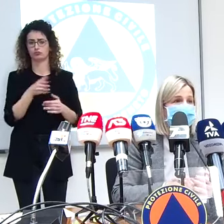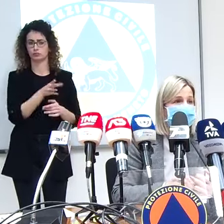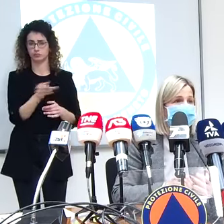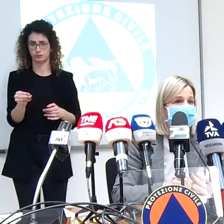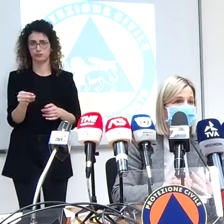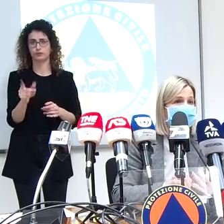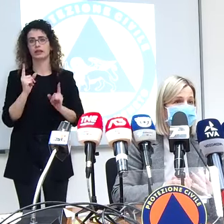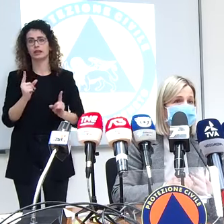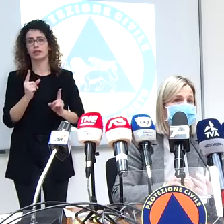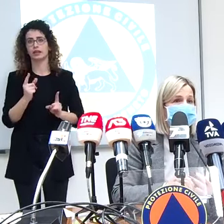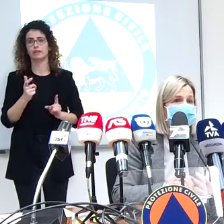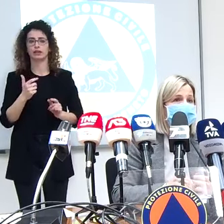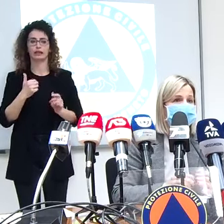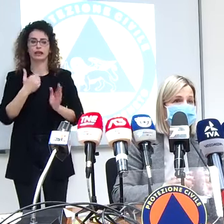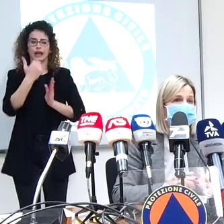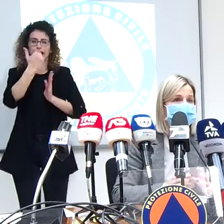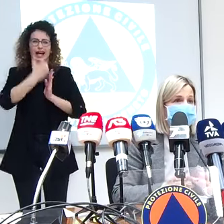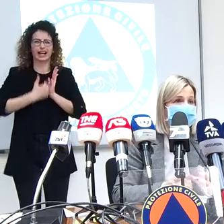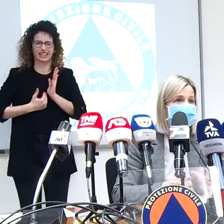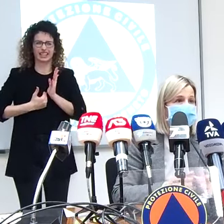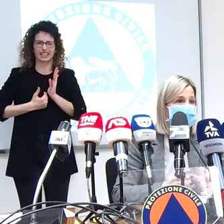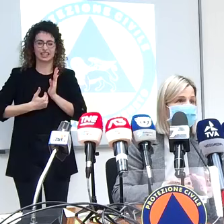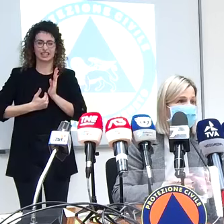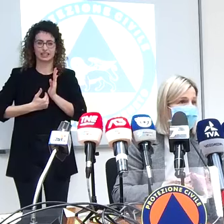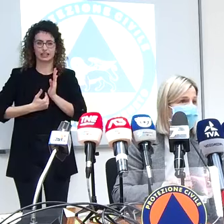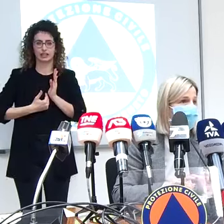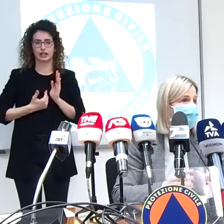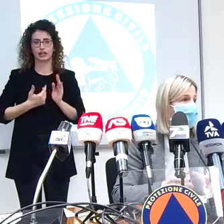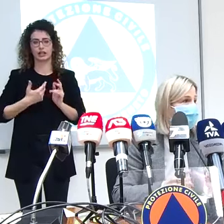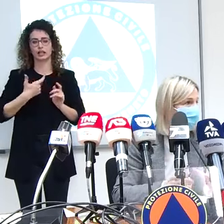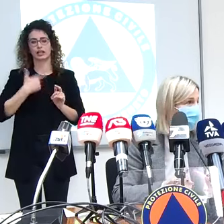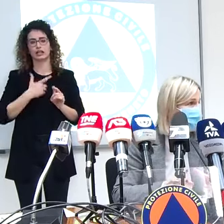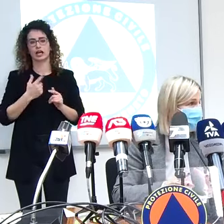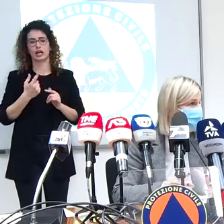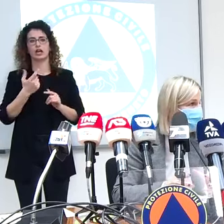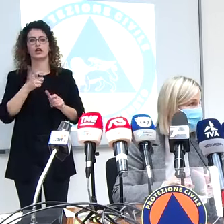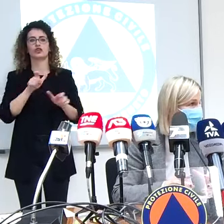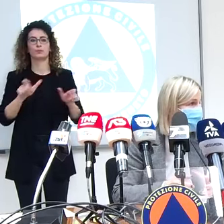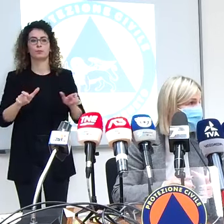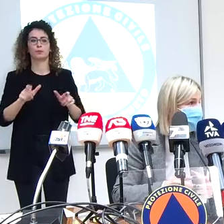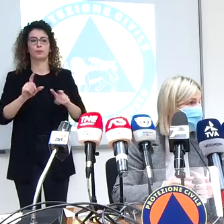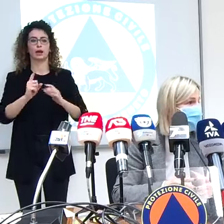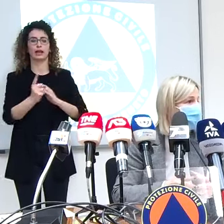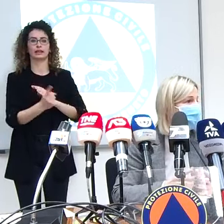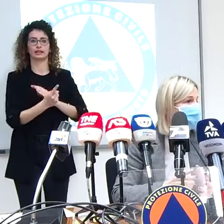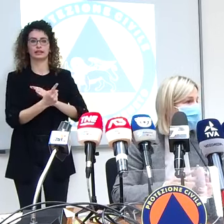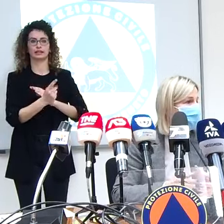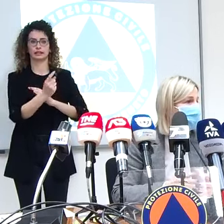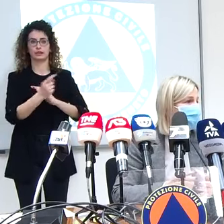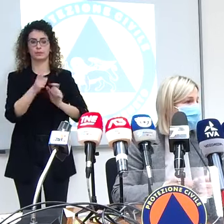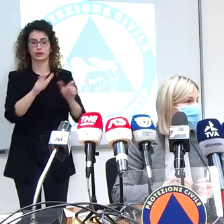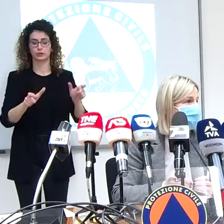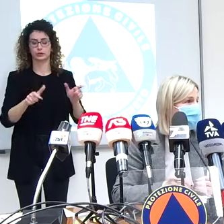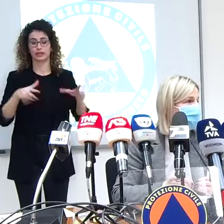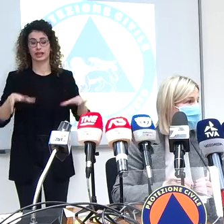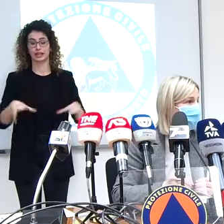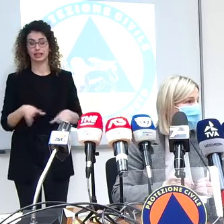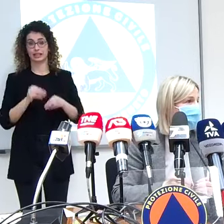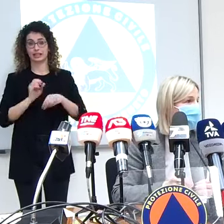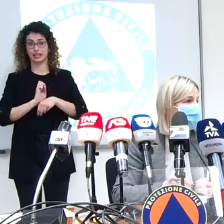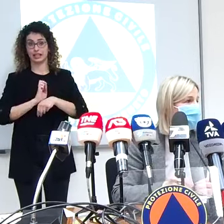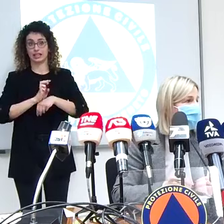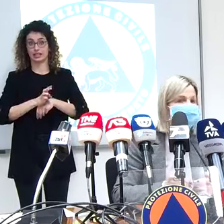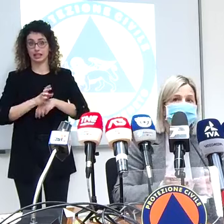determinate caratteristiche sappiamo che sono pazienti che devono essere all'inizio della sintomatologia e sono pazienti che